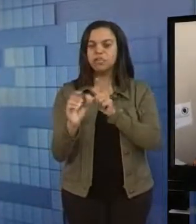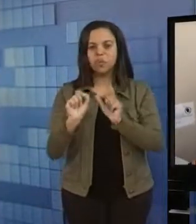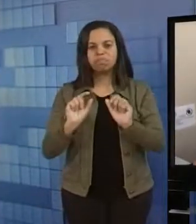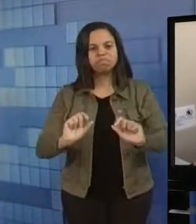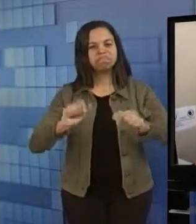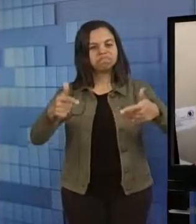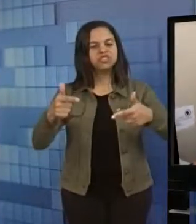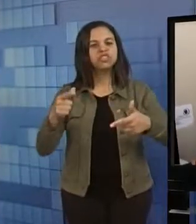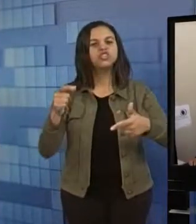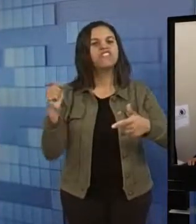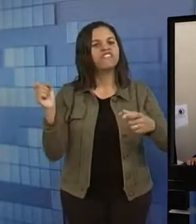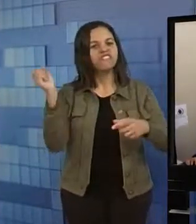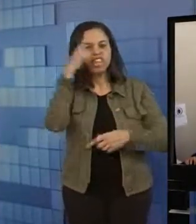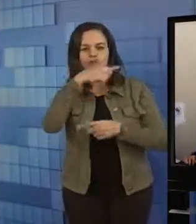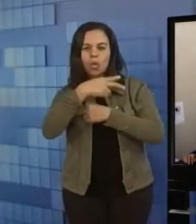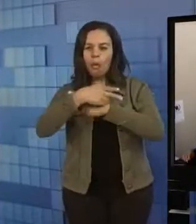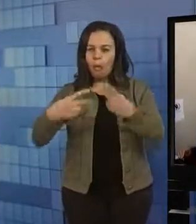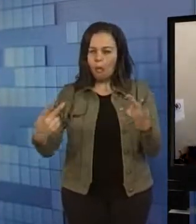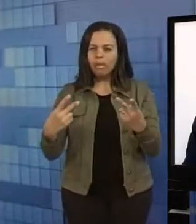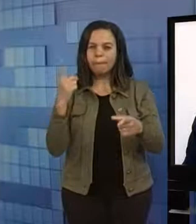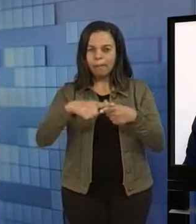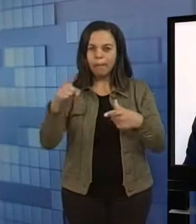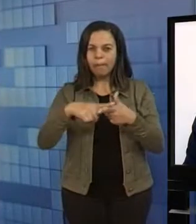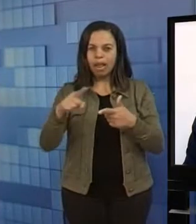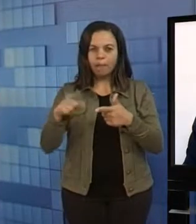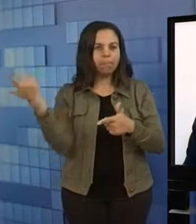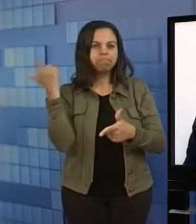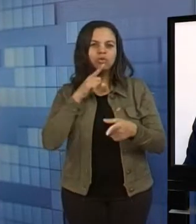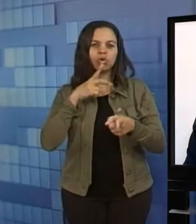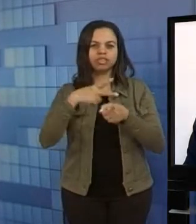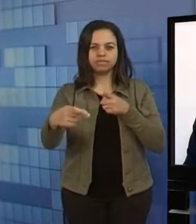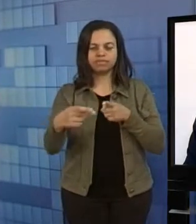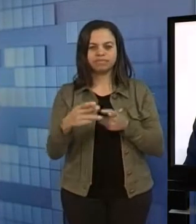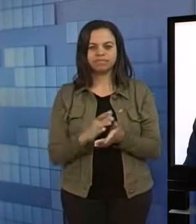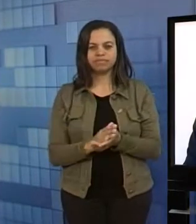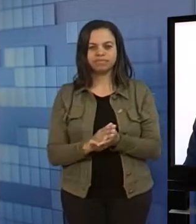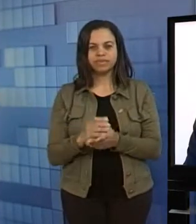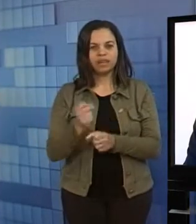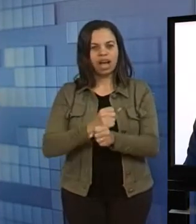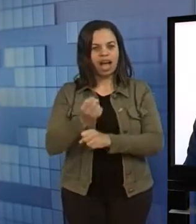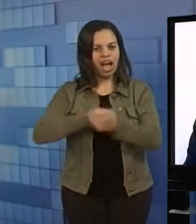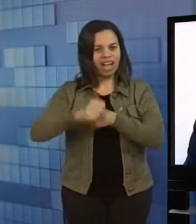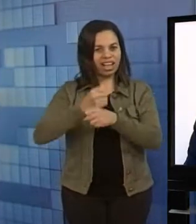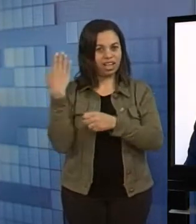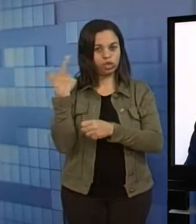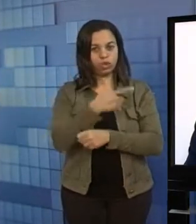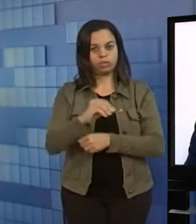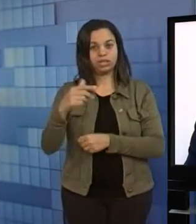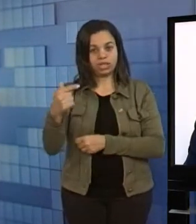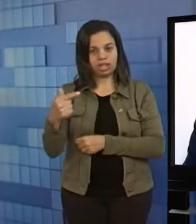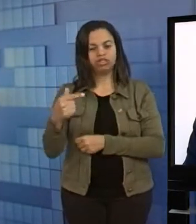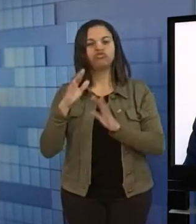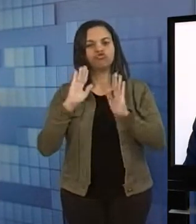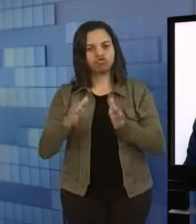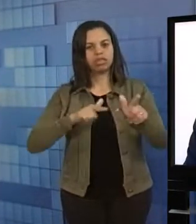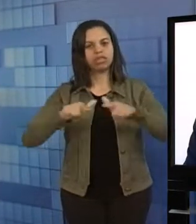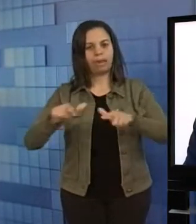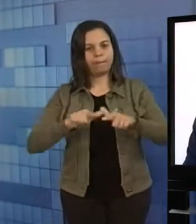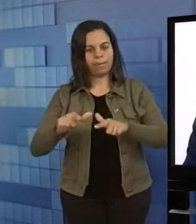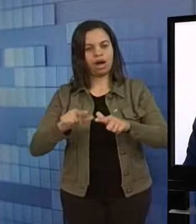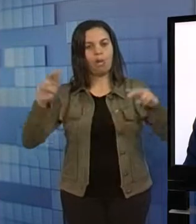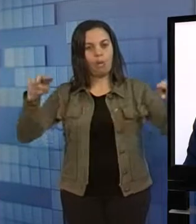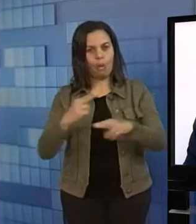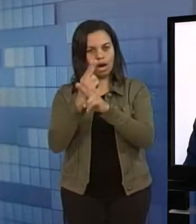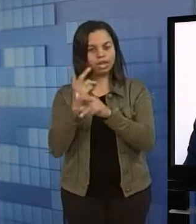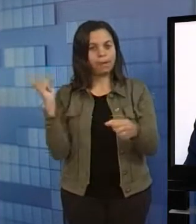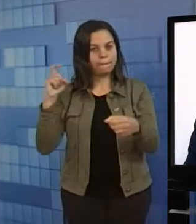superação de muitas dificuldades e desafios. Desde 2007 que a gente já vem fazendo um trabalho junto com a UESB, em Jiquié,